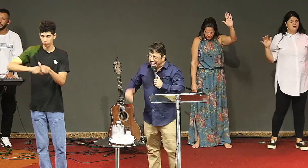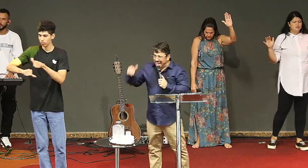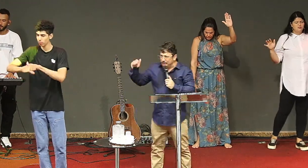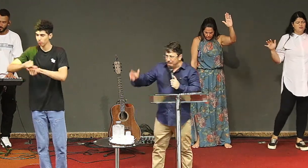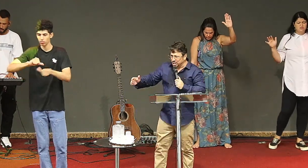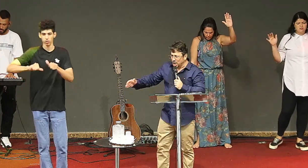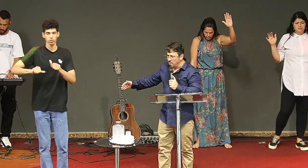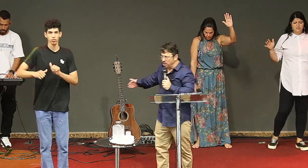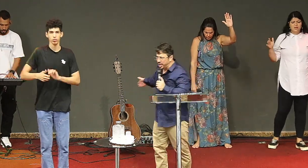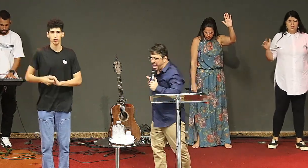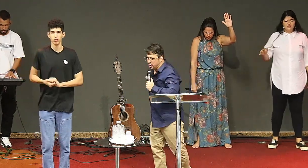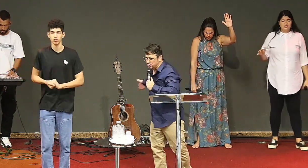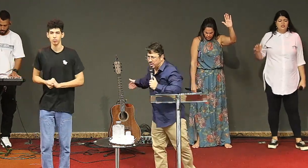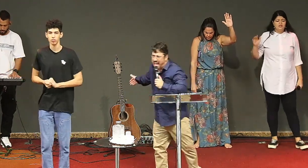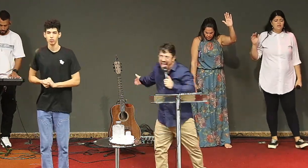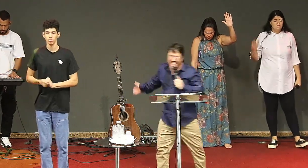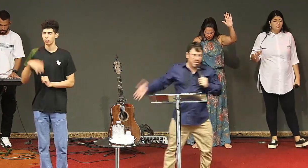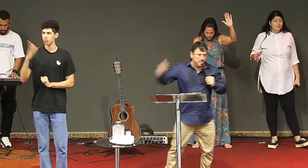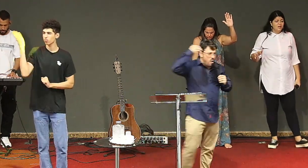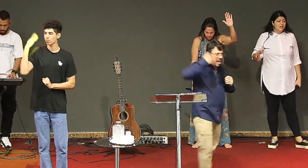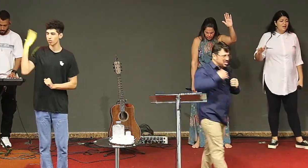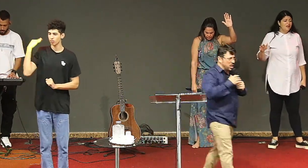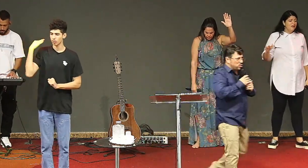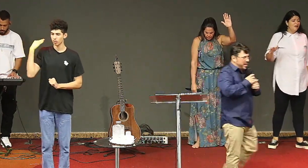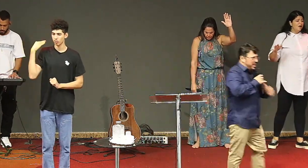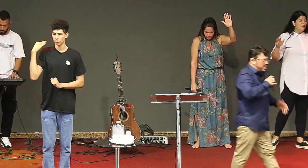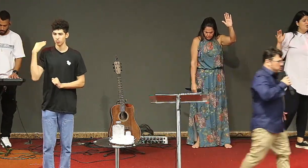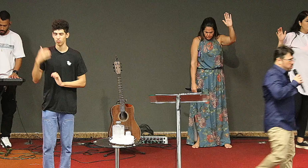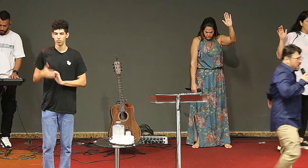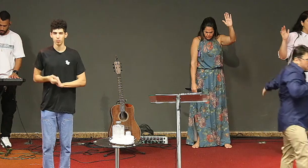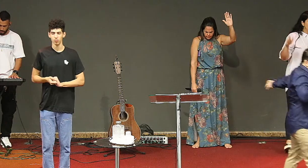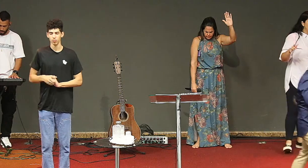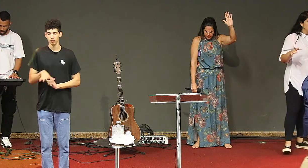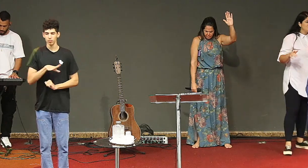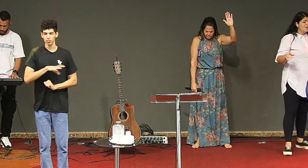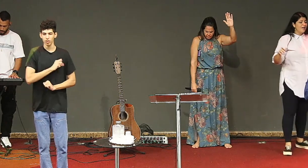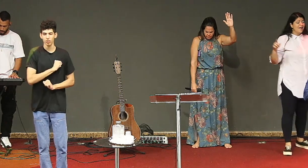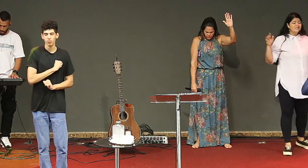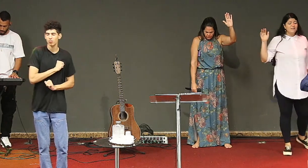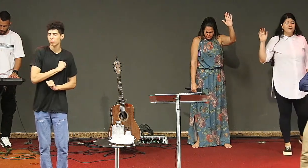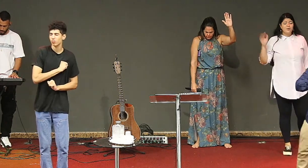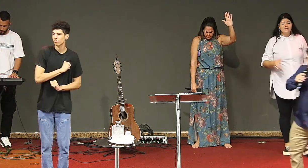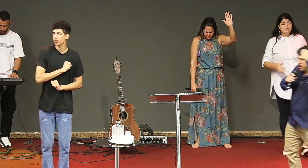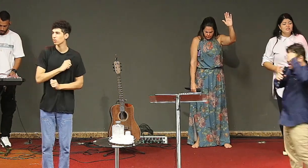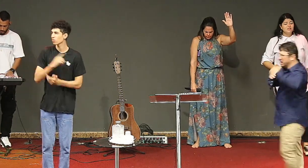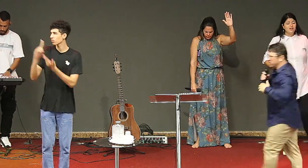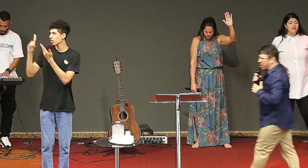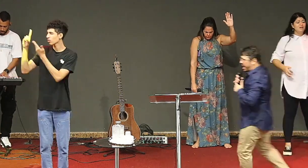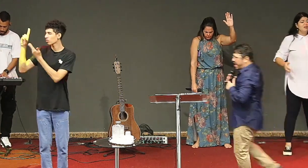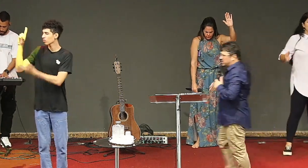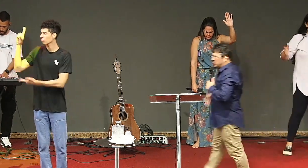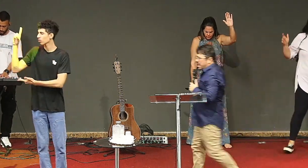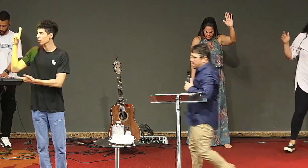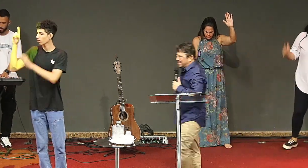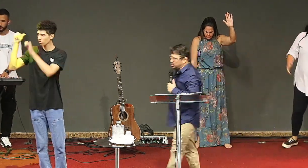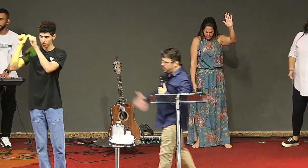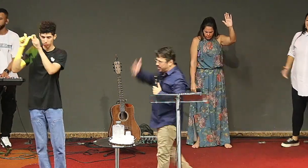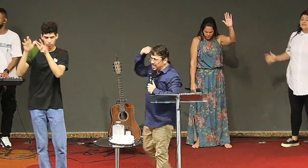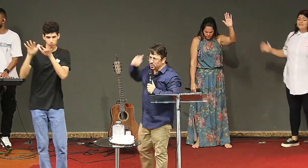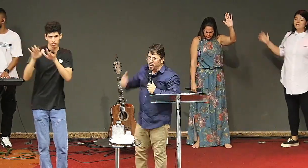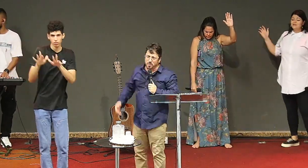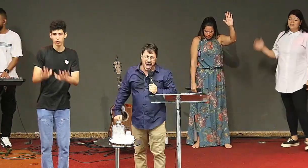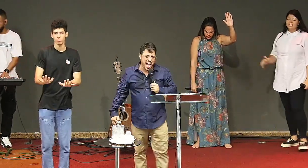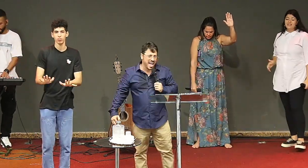aquela paixão meu Deus aquela empolgação do início vai soprando vai soprando meu Deus vai